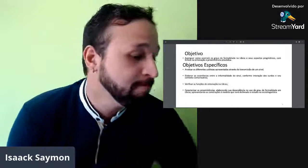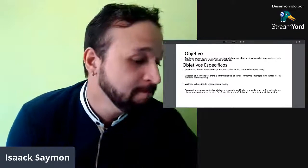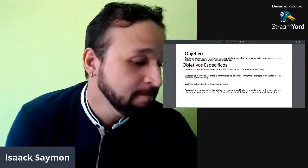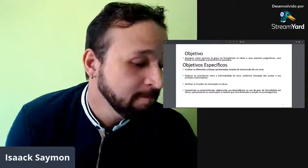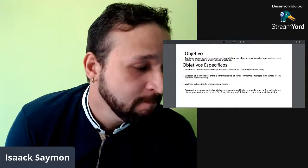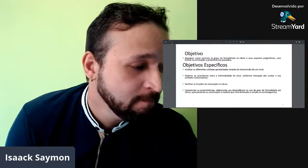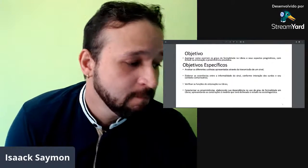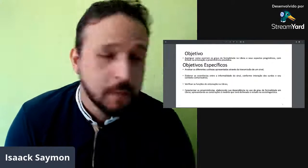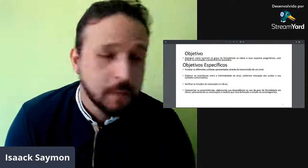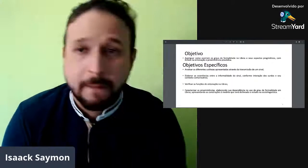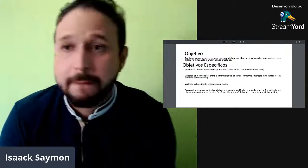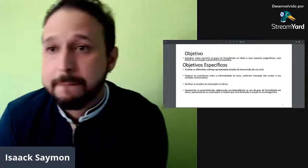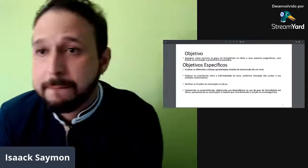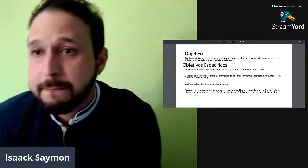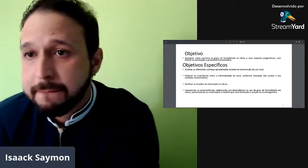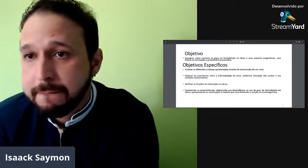Que eu vou desenvolver durante o doutorado.